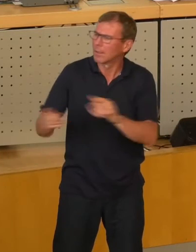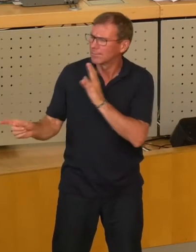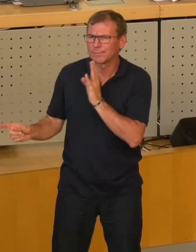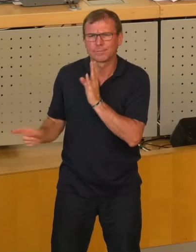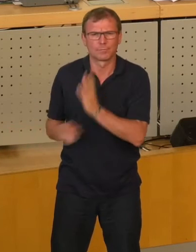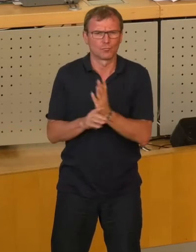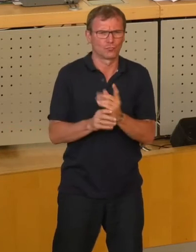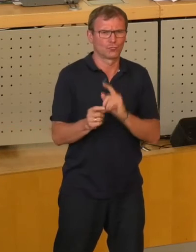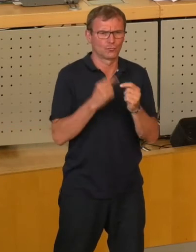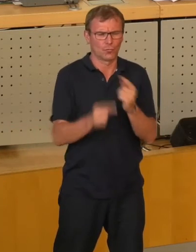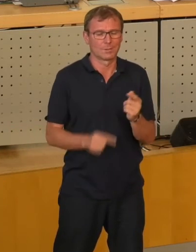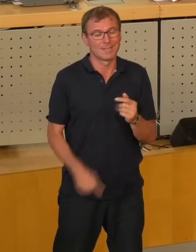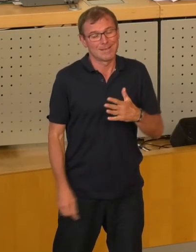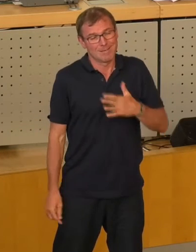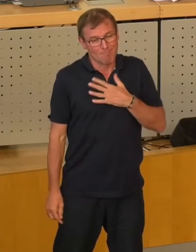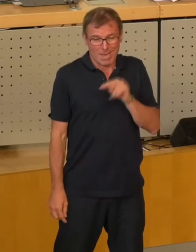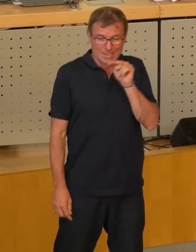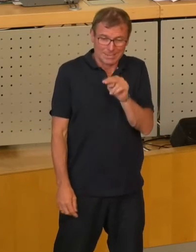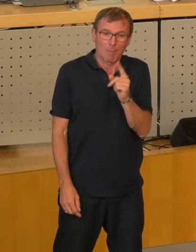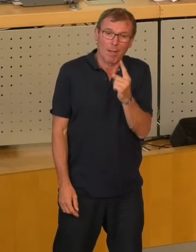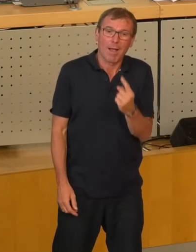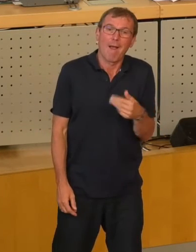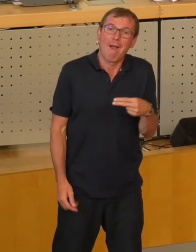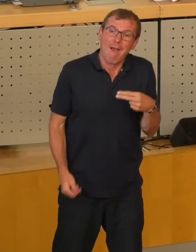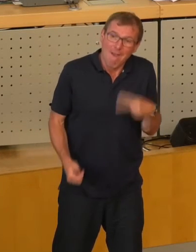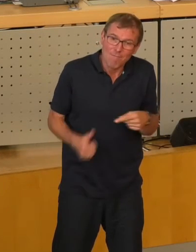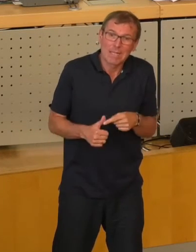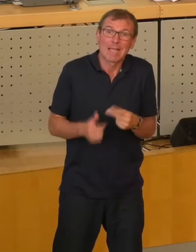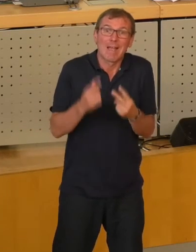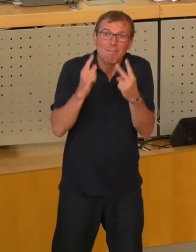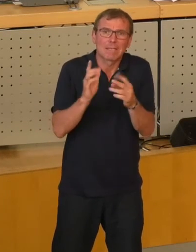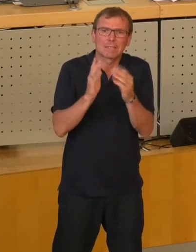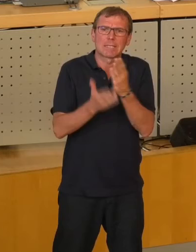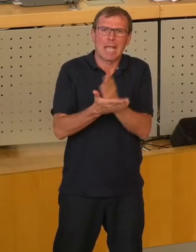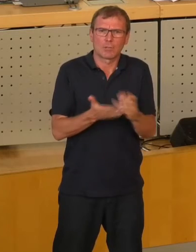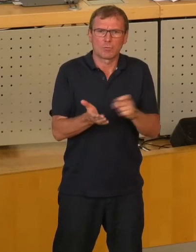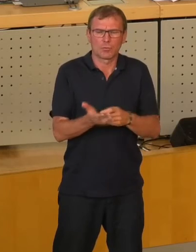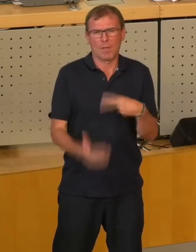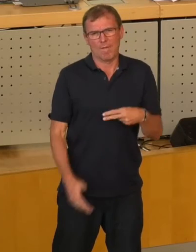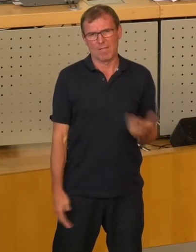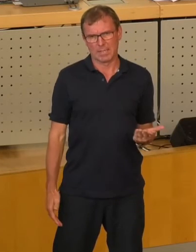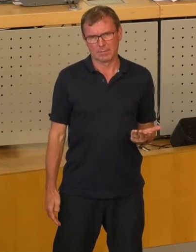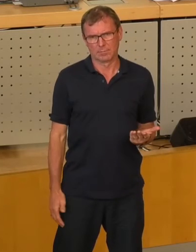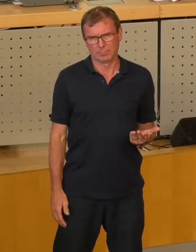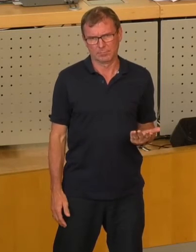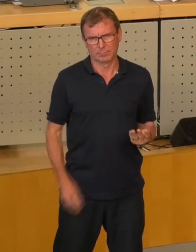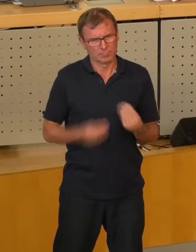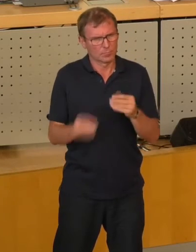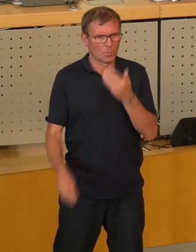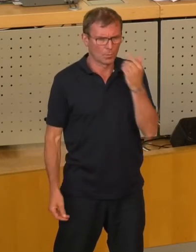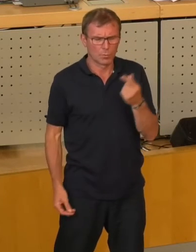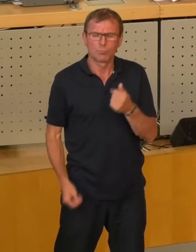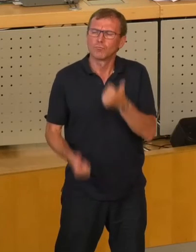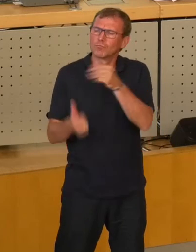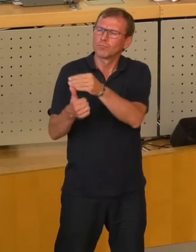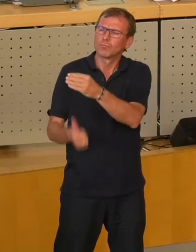meiner Sicht fehlen jedoch eigentlich sogar die wichtigsten Entscheidungsgründe. Es wurde angeführt,